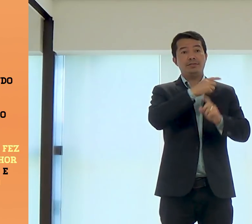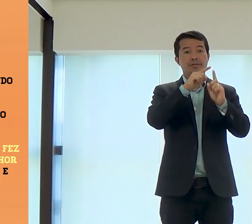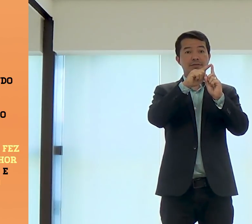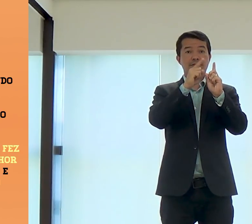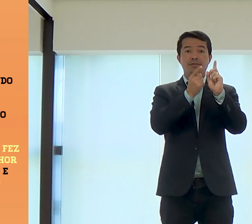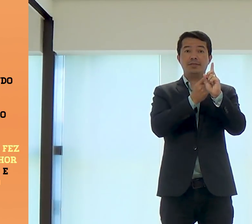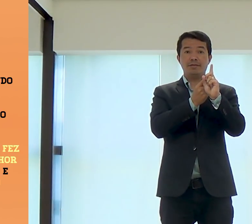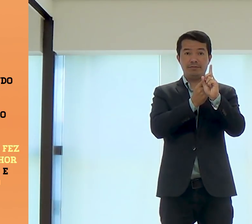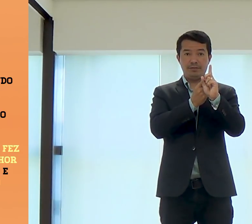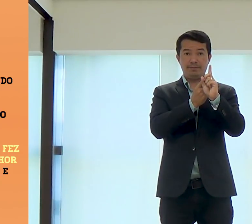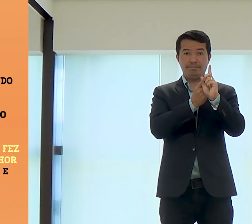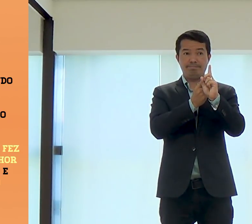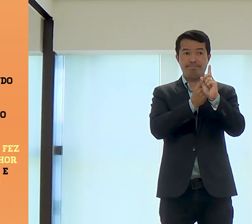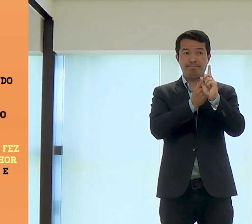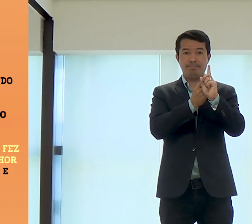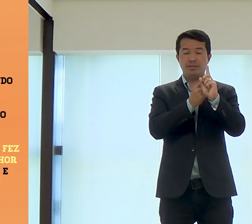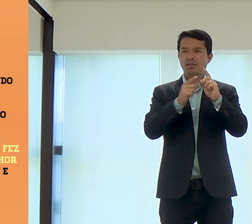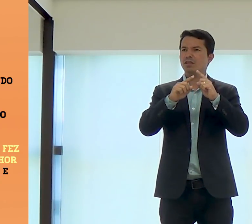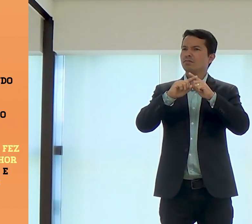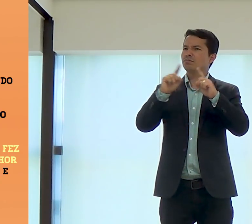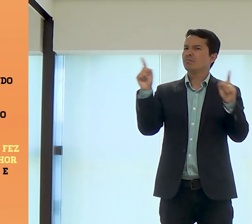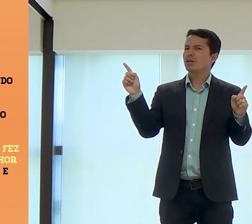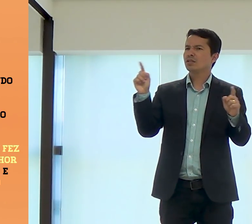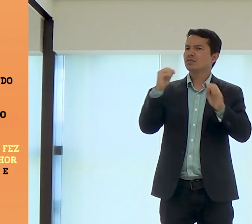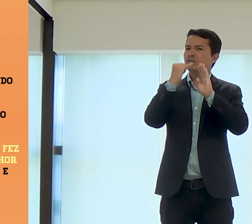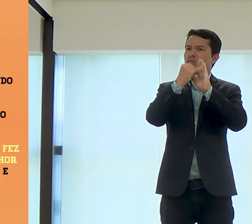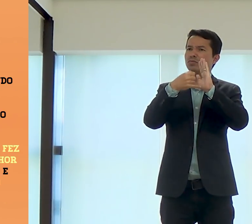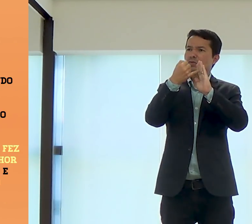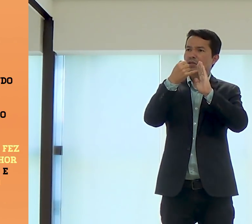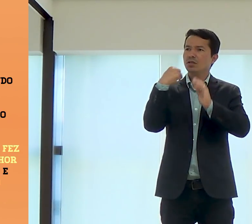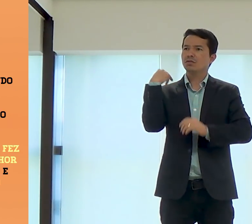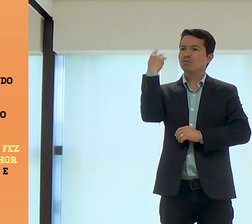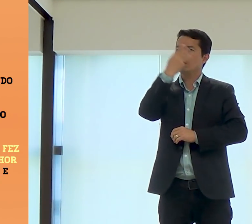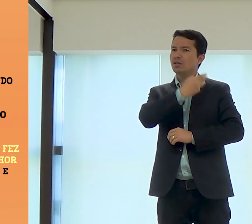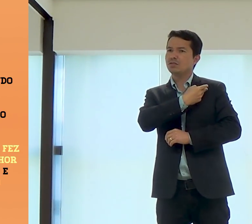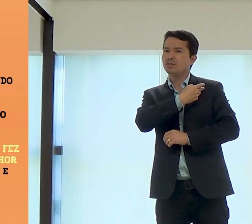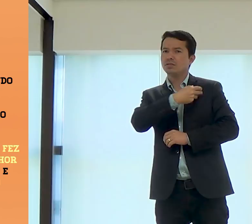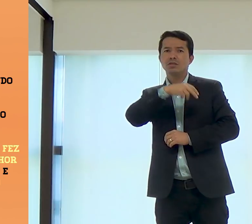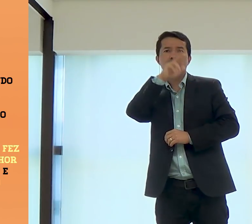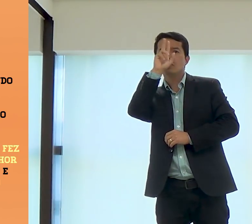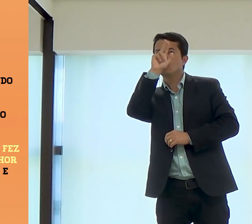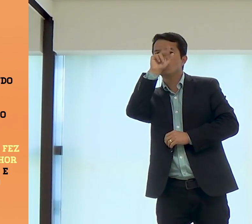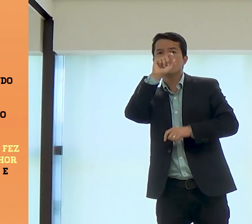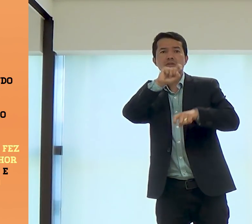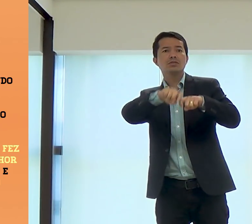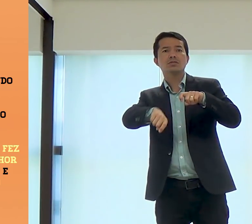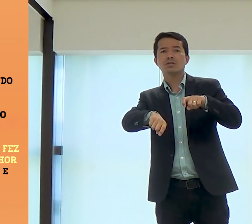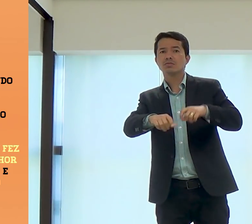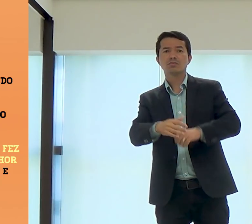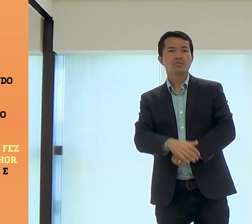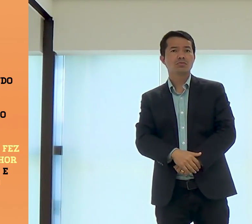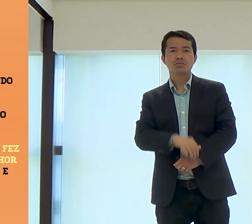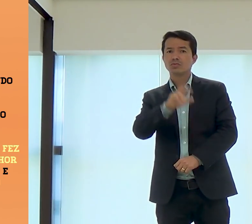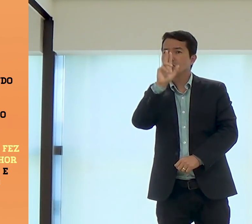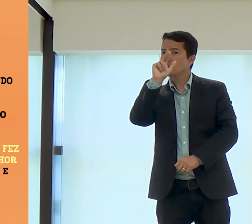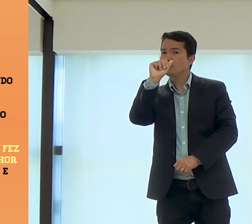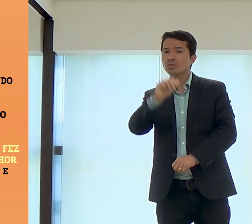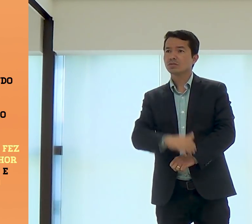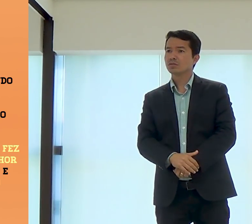Maria, então, quando ficou grávida, mas José e